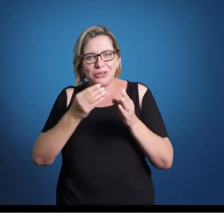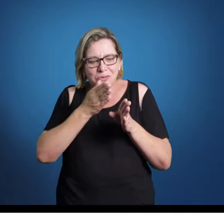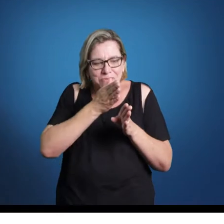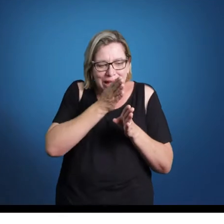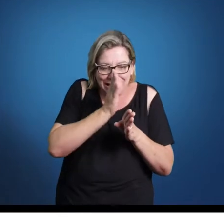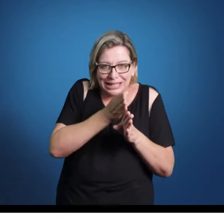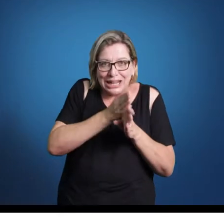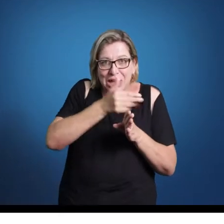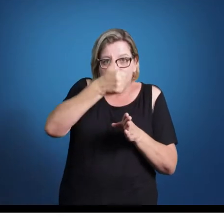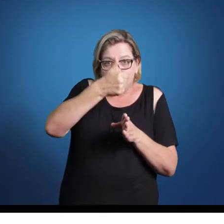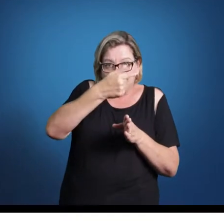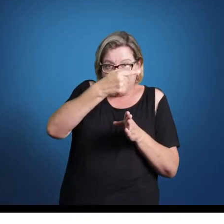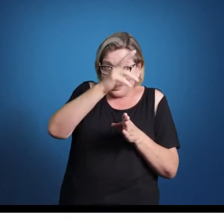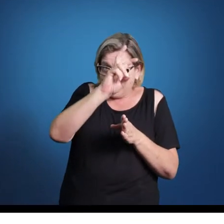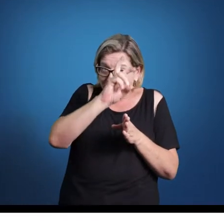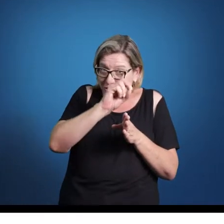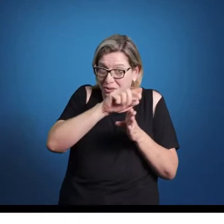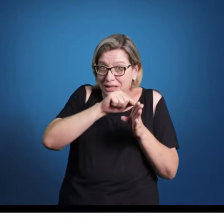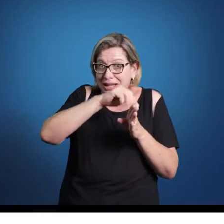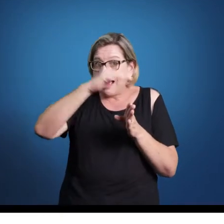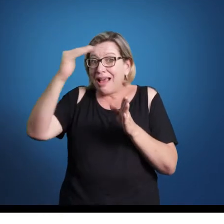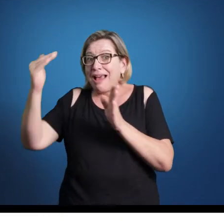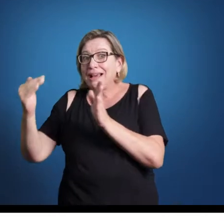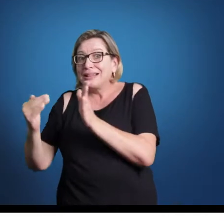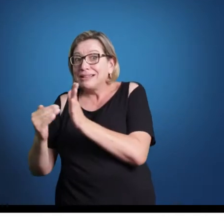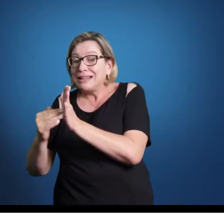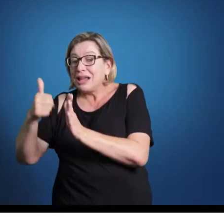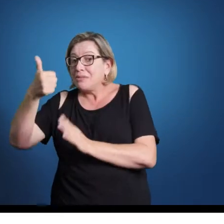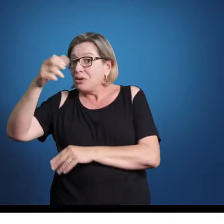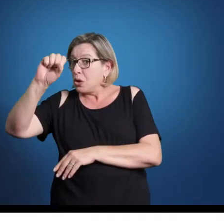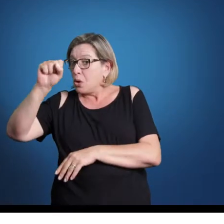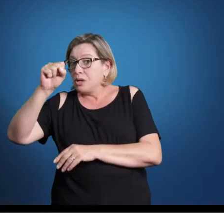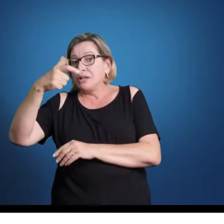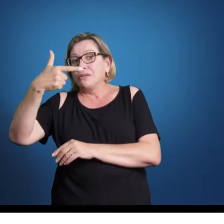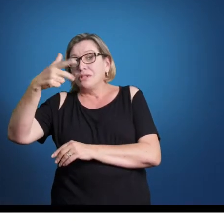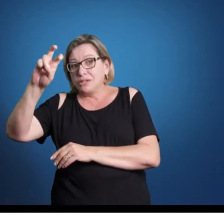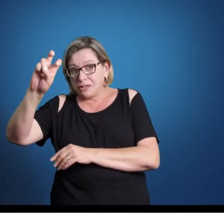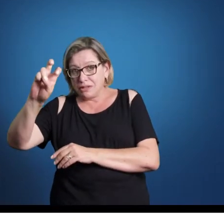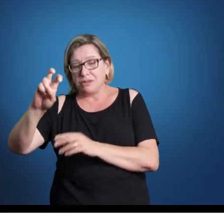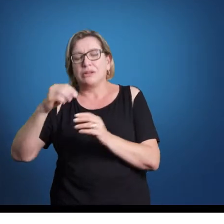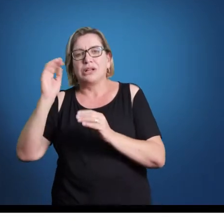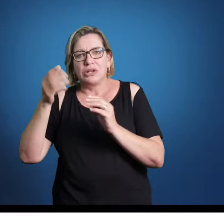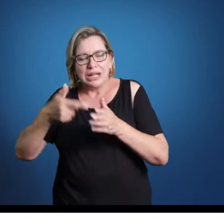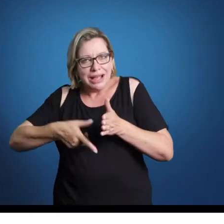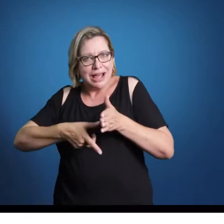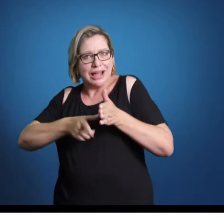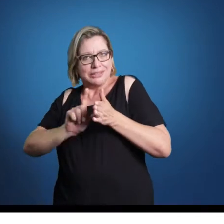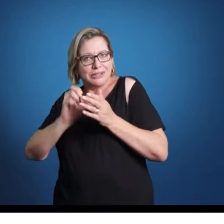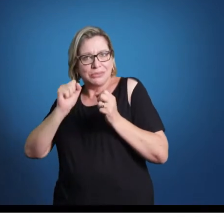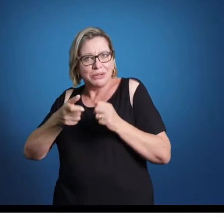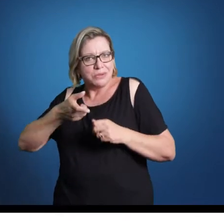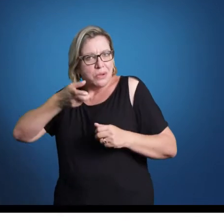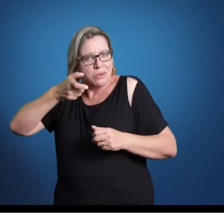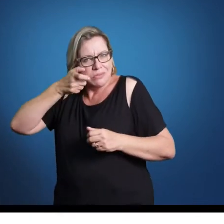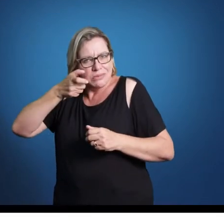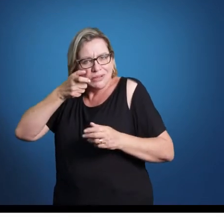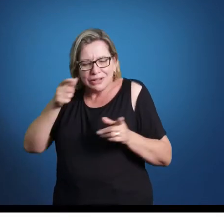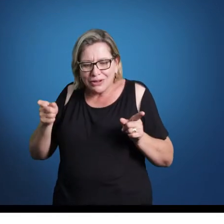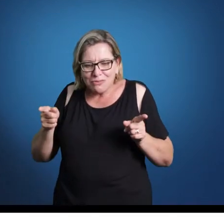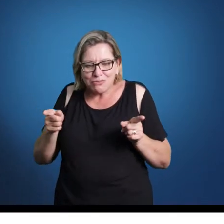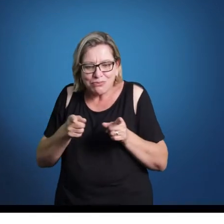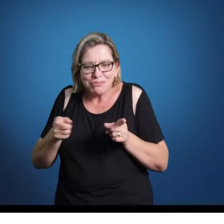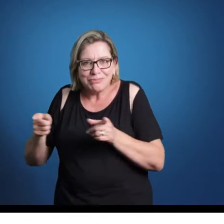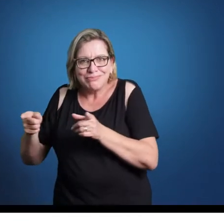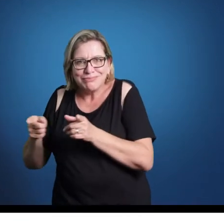de 1750 a 1825. Uma coisa já de antemão que a pode observar é que os períodos da história da música vão diminuindo